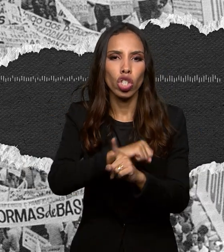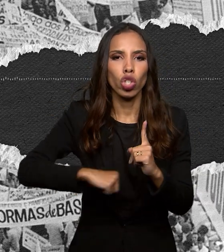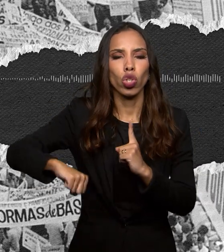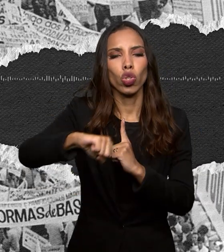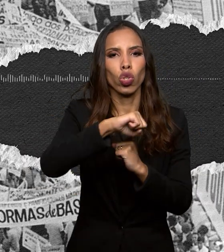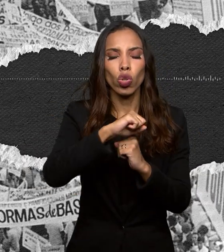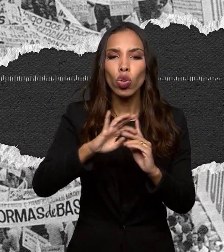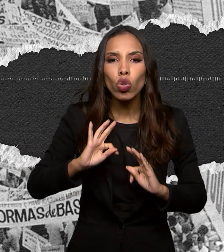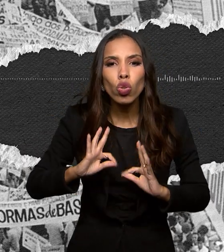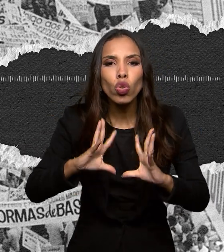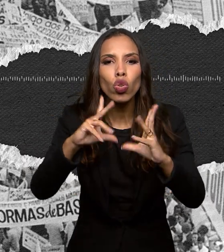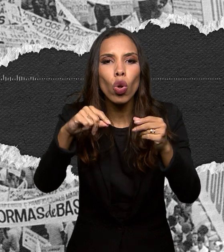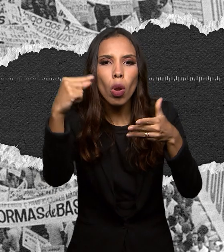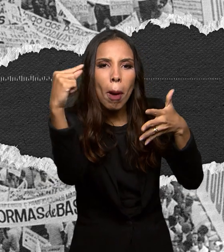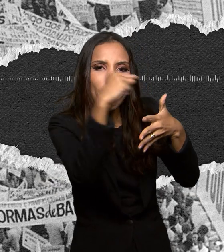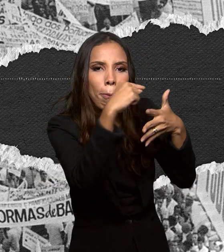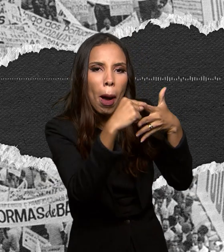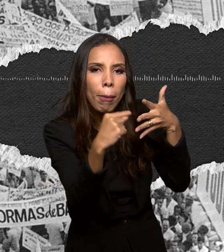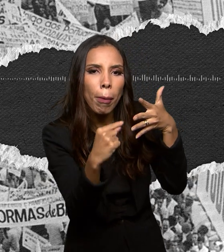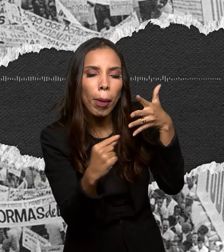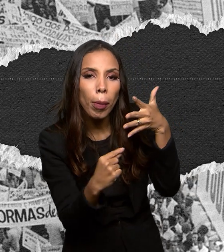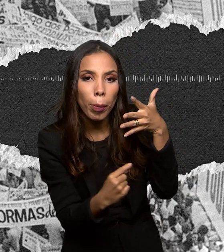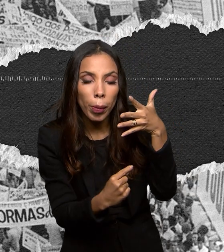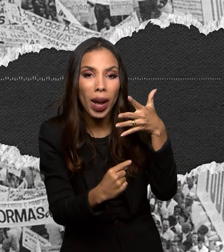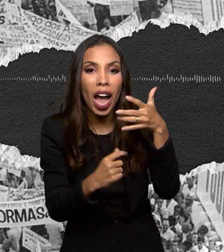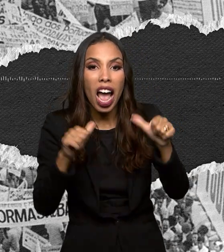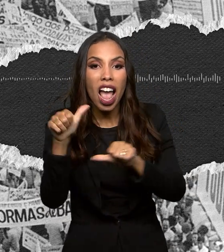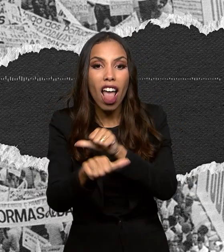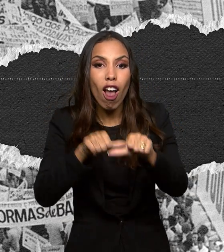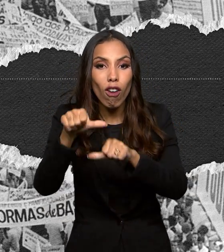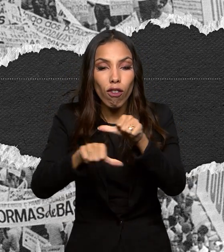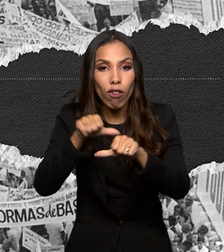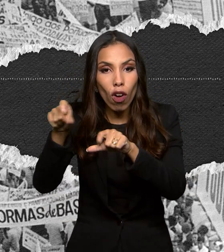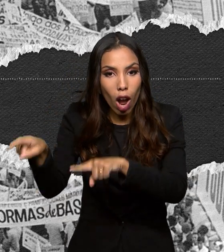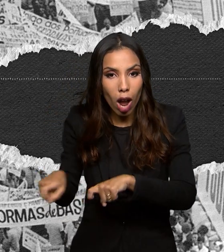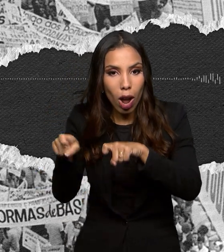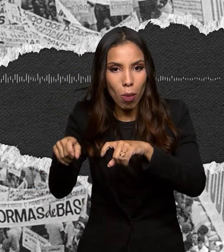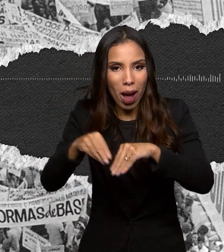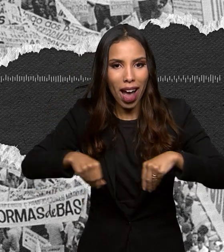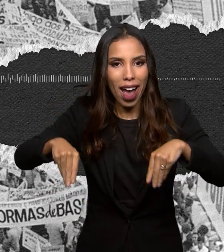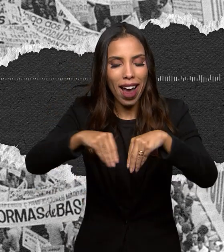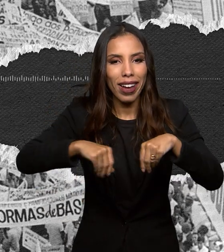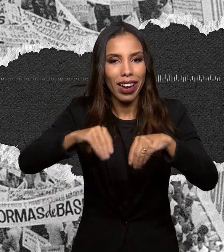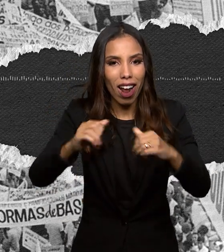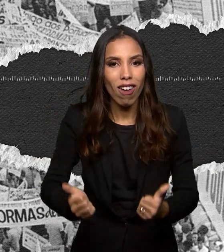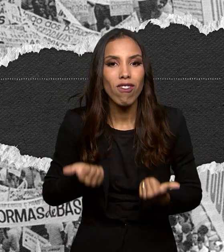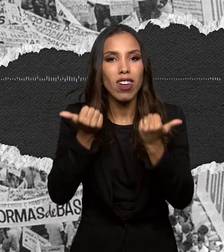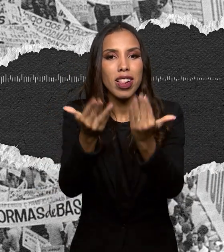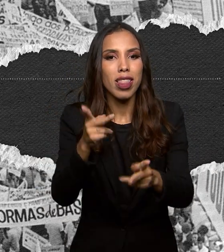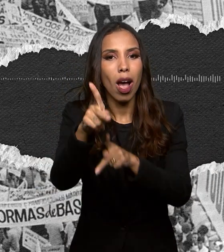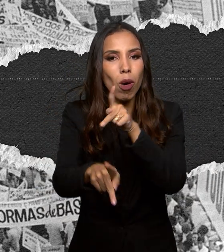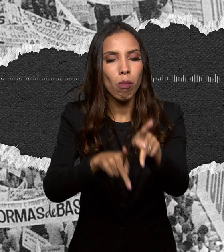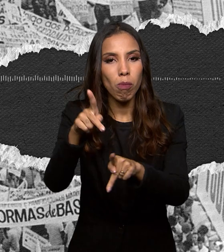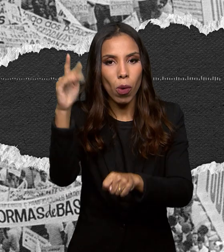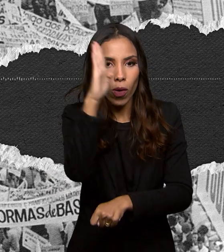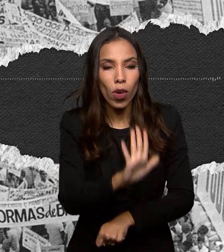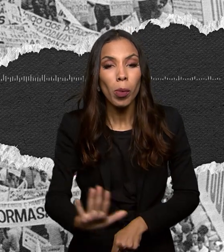isso a reforma agrária proporcionará ao povo brasileiro. Compareça ao comício das reformas com